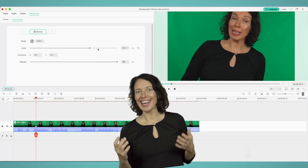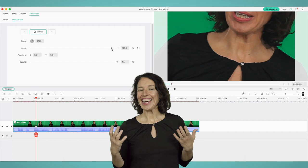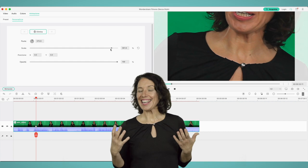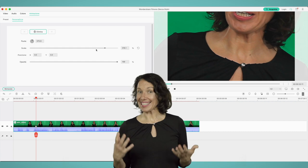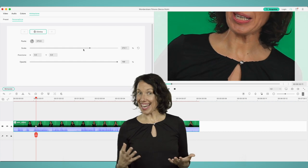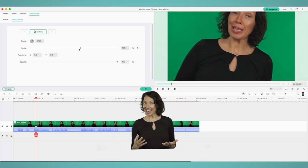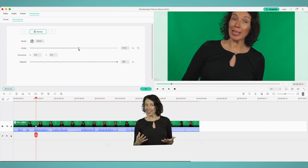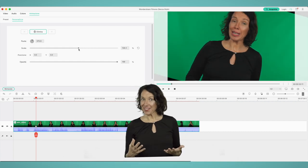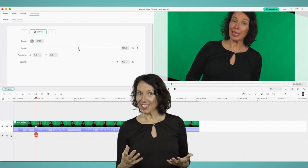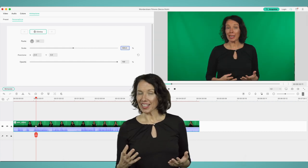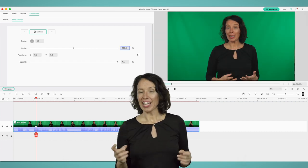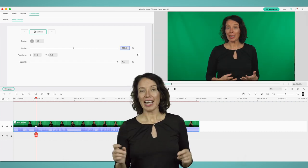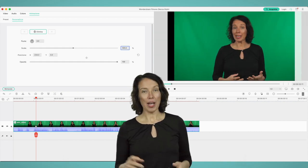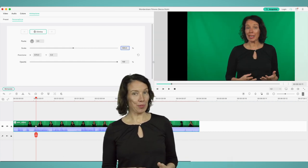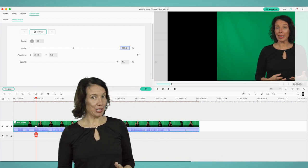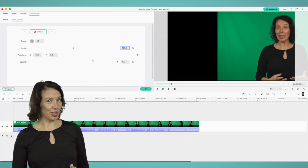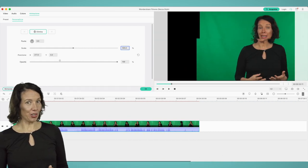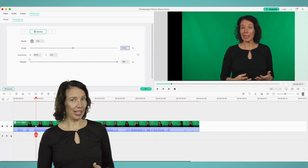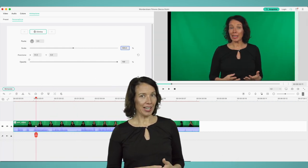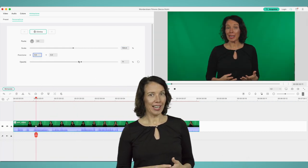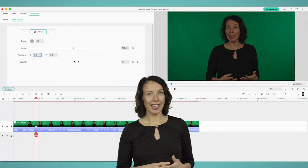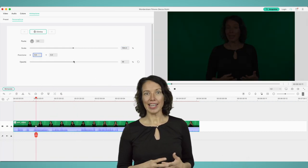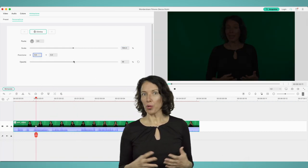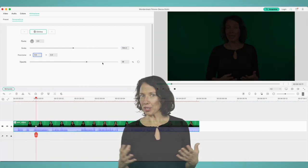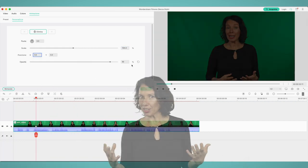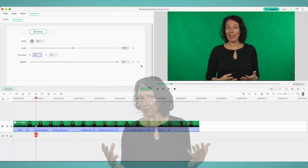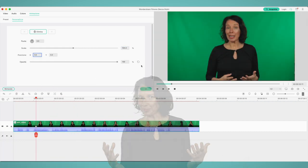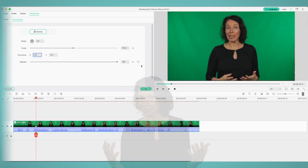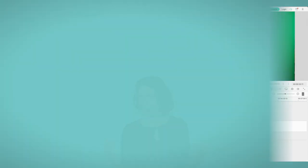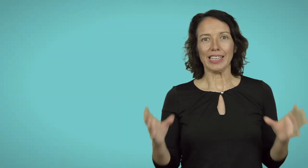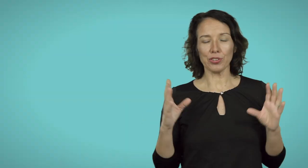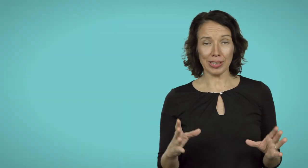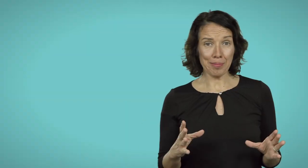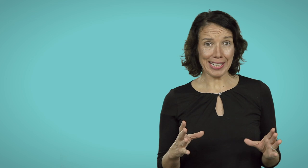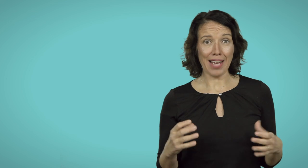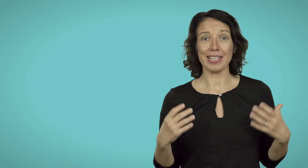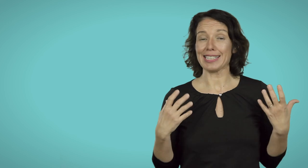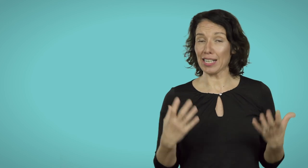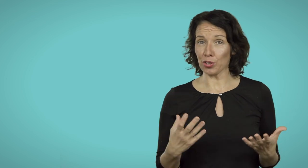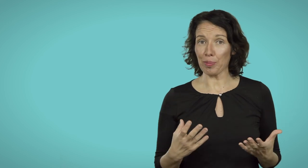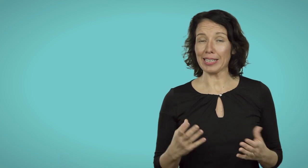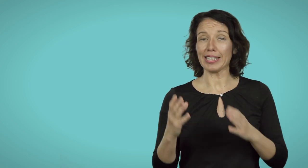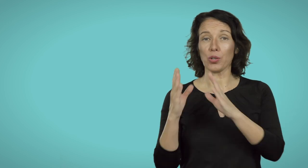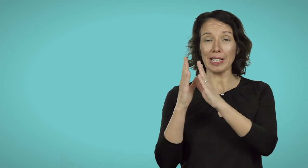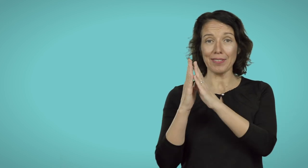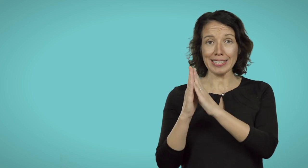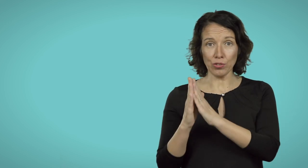la scala, la posizione e l'opacità. I fotogrammi chiave servono per dire quale deve essere un